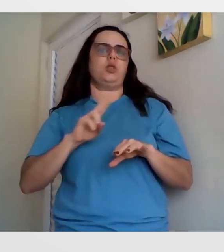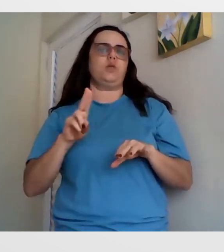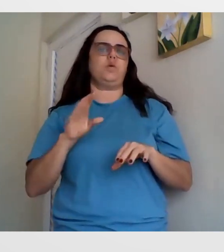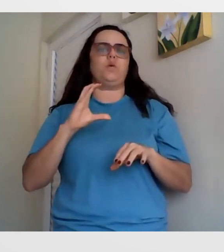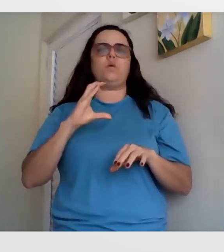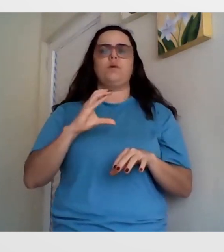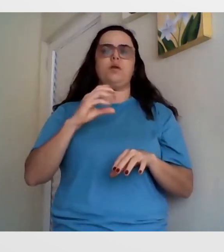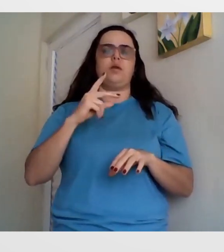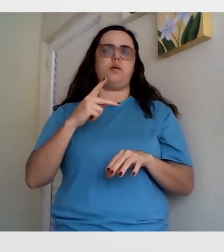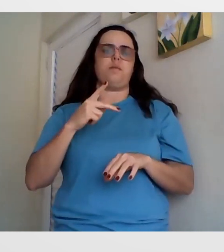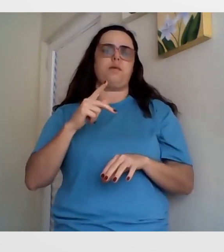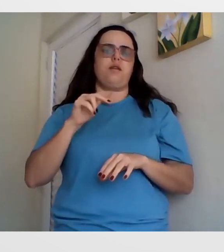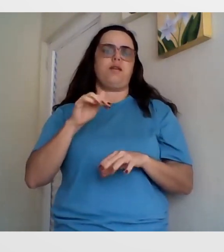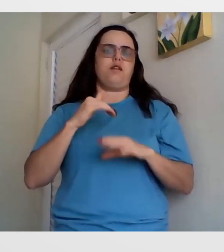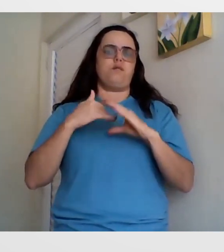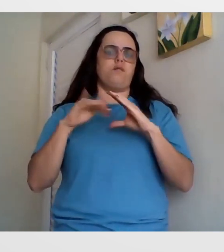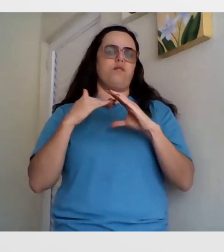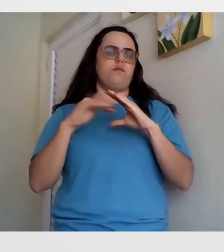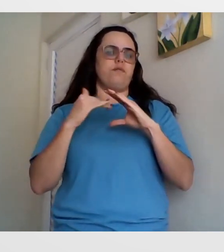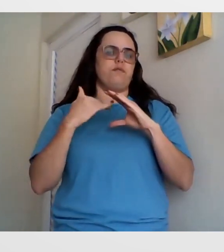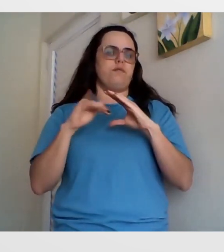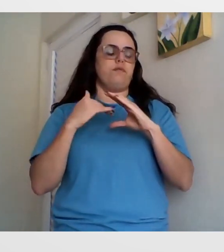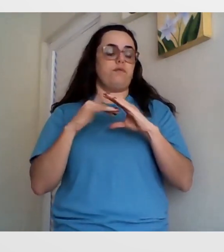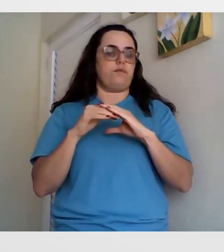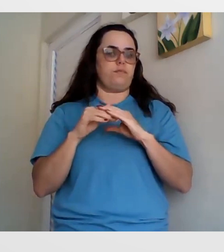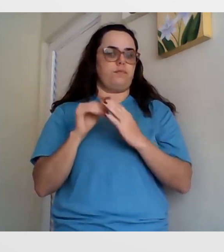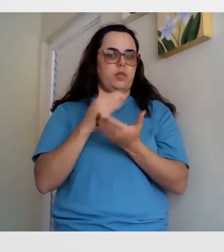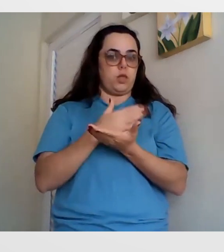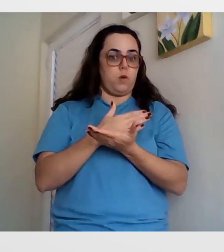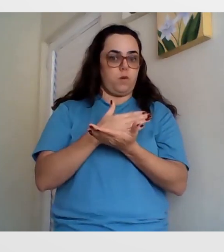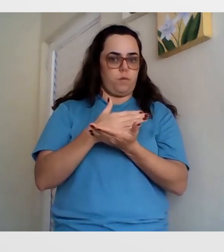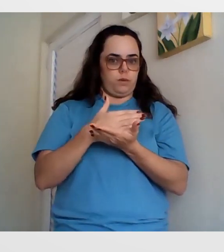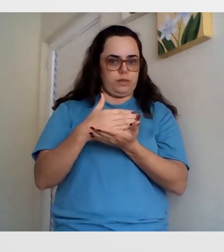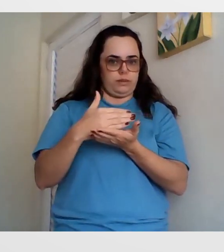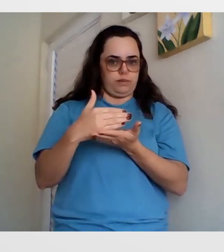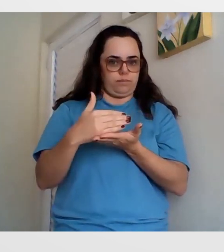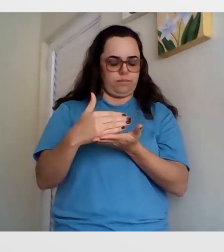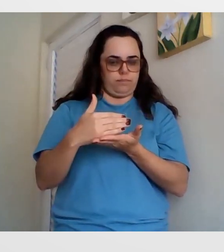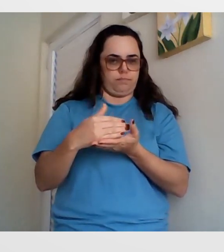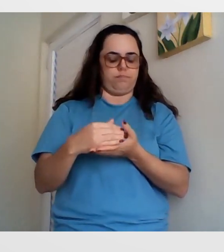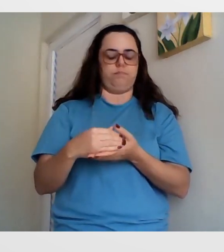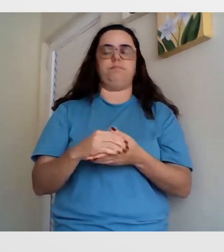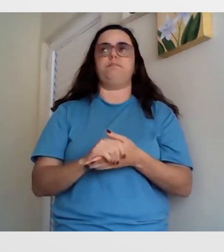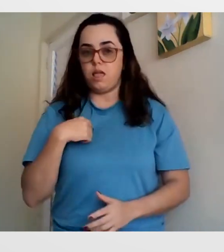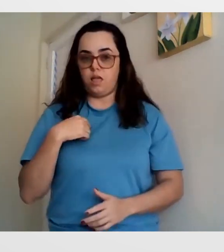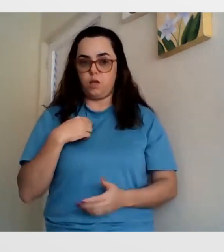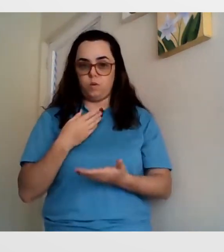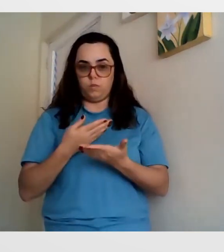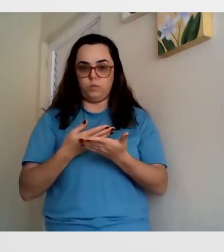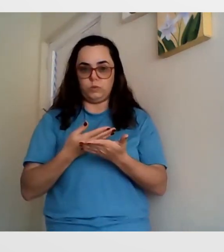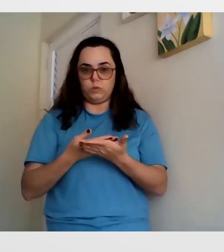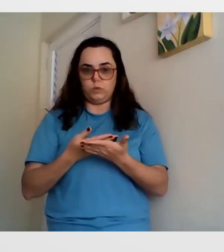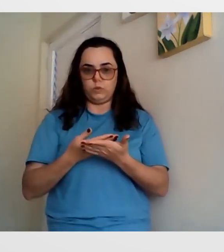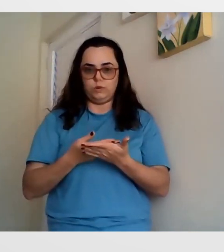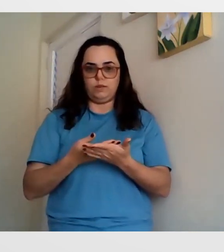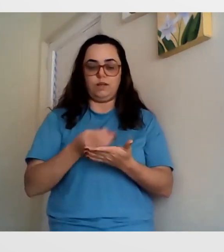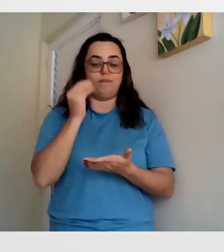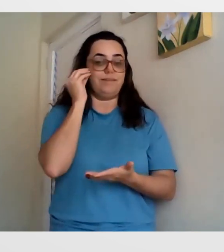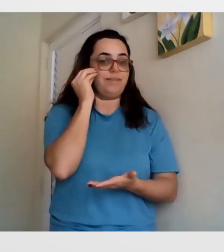Então, eu fiz a minha matrícula no método fluente em Libras. E eu fui ali experimentando o método, até porque